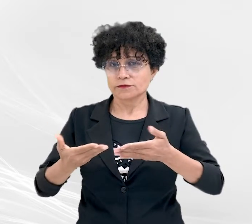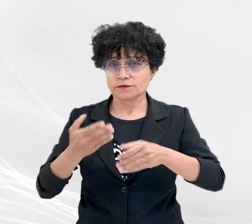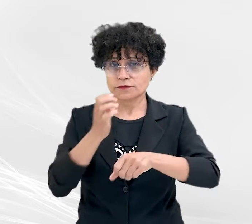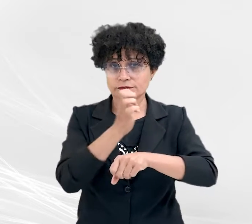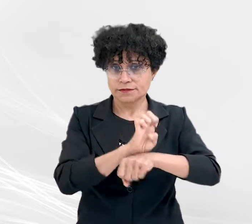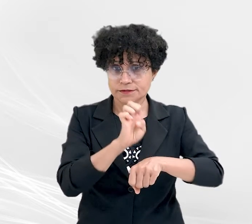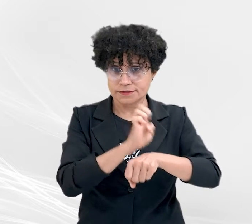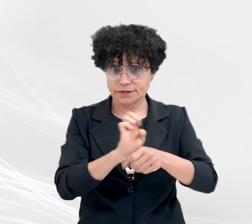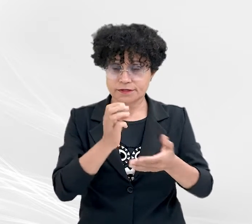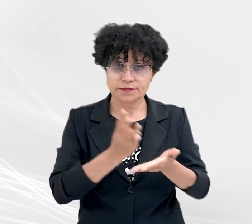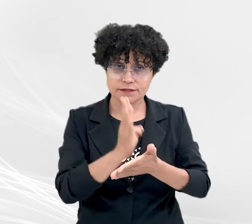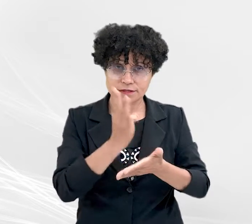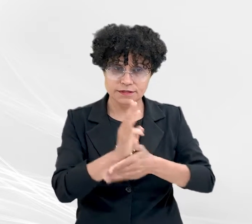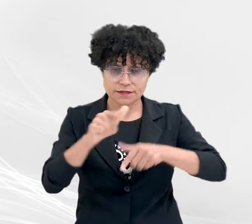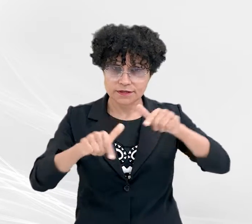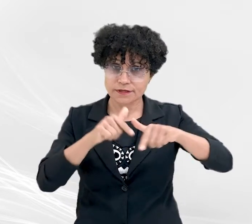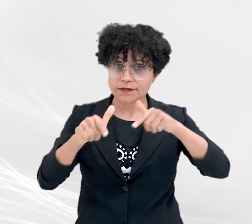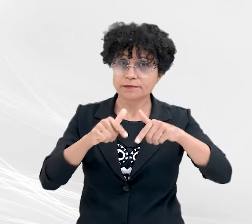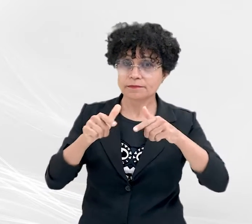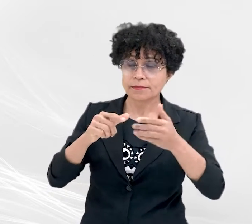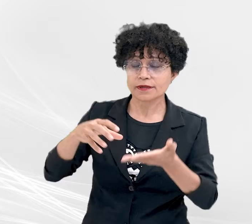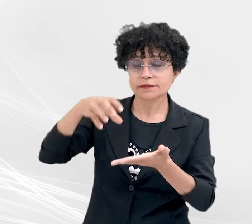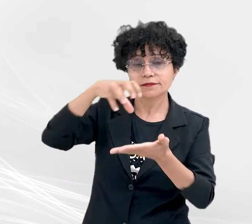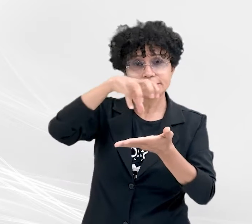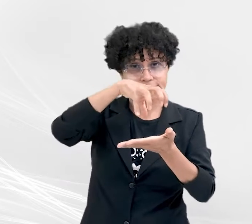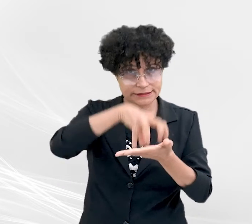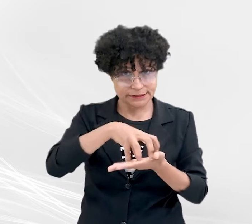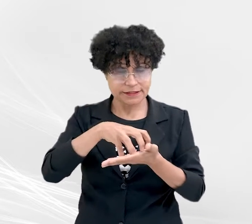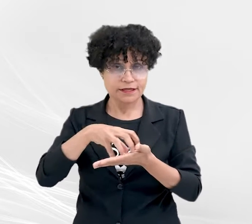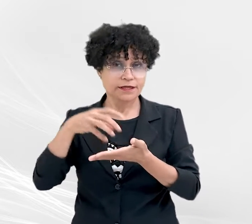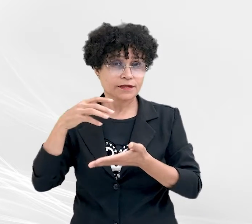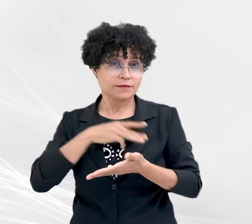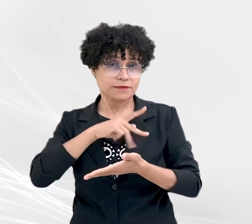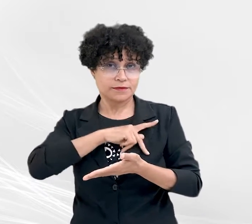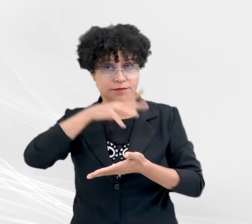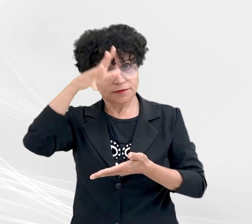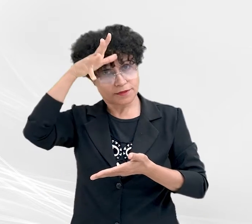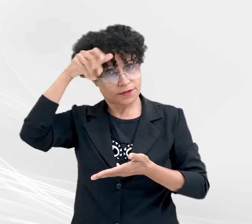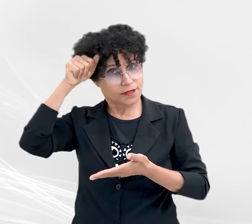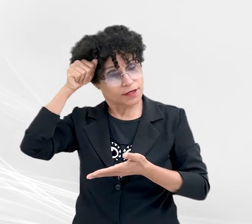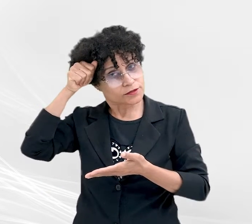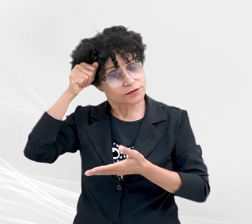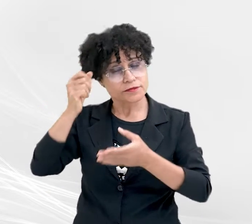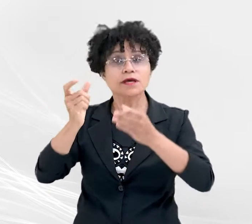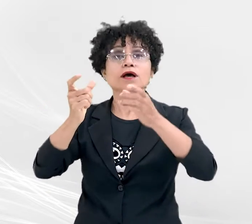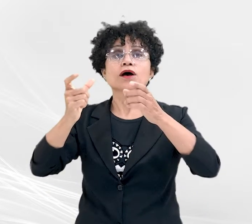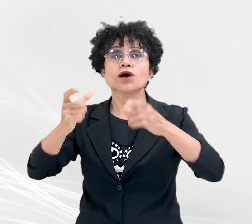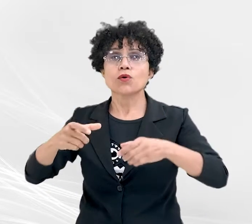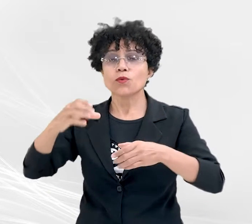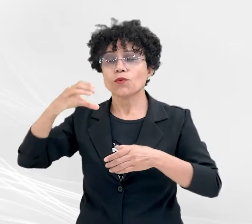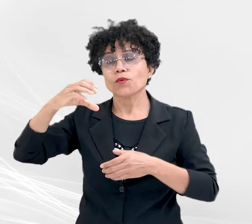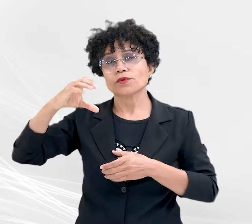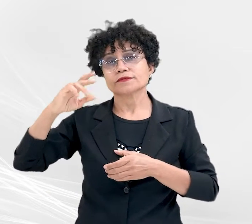terceirizados que atuam na sede do Ministério Público do Estado de Mato Grosso, localizada no Centro Político e